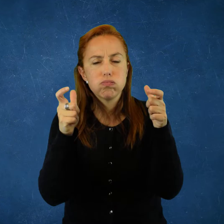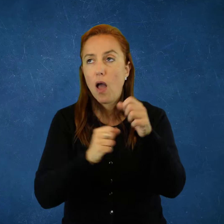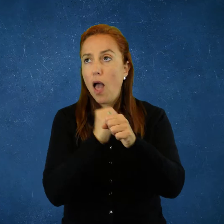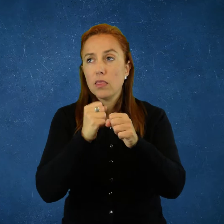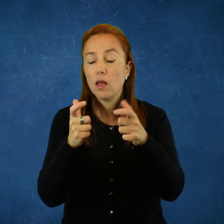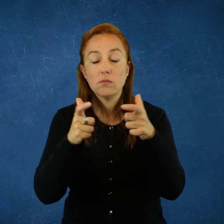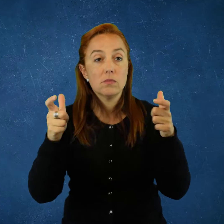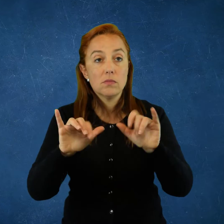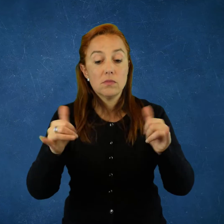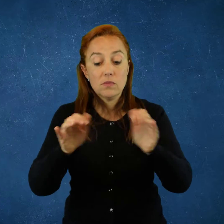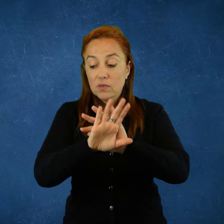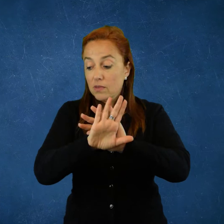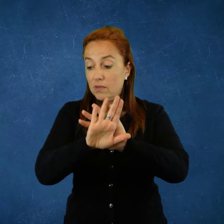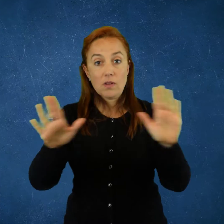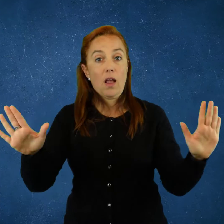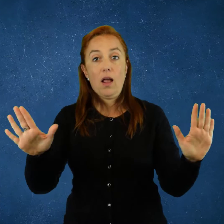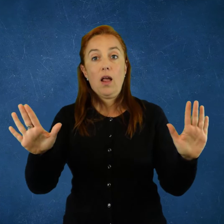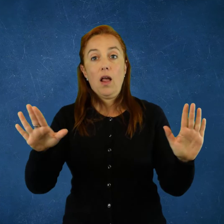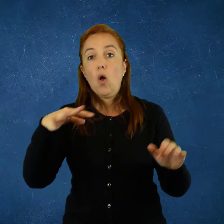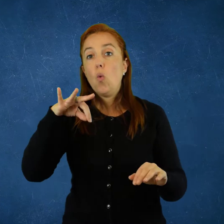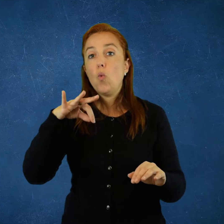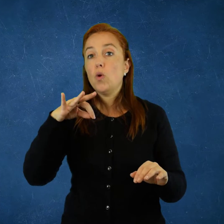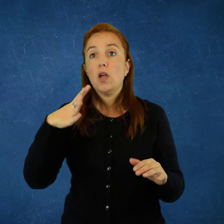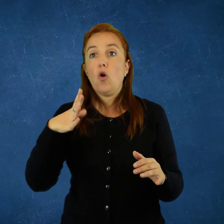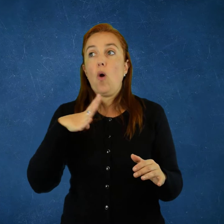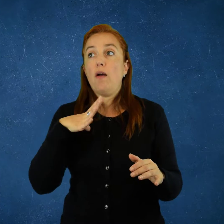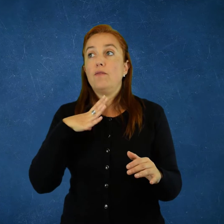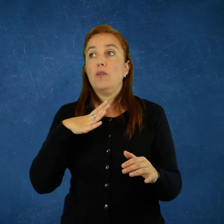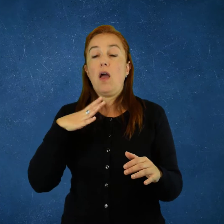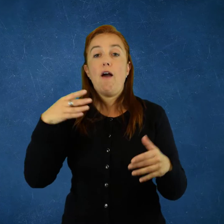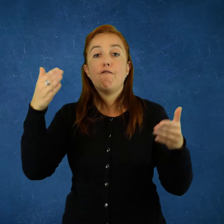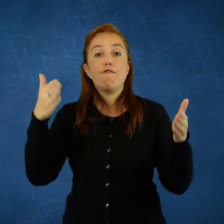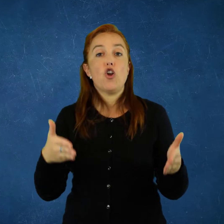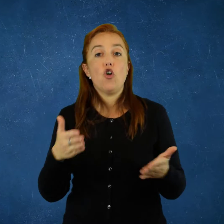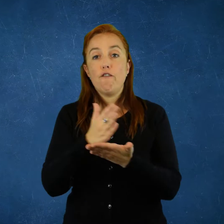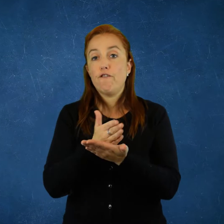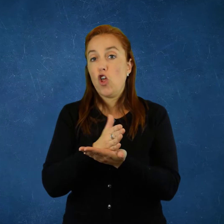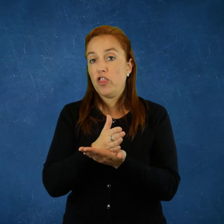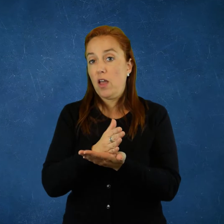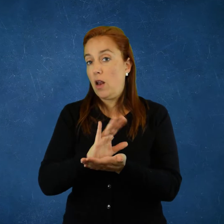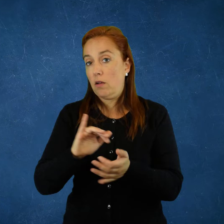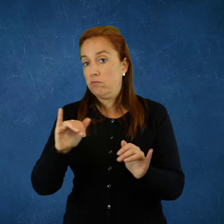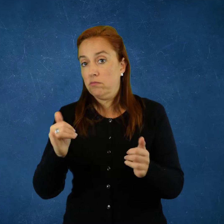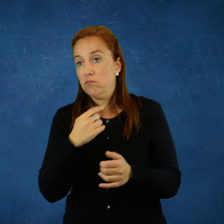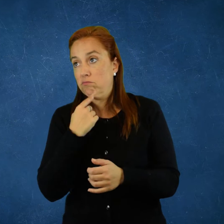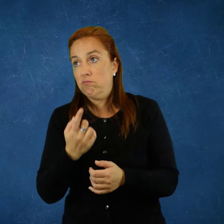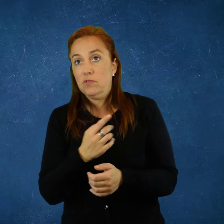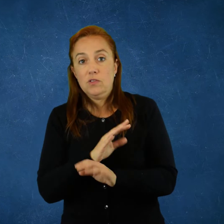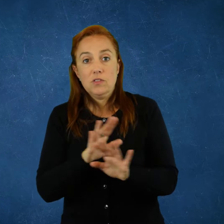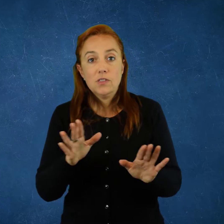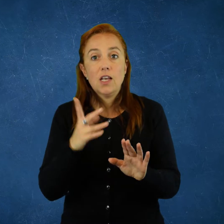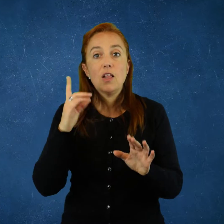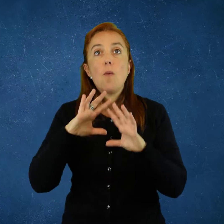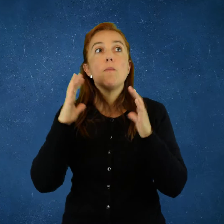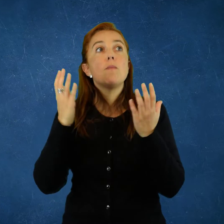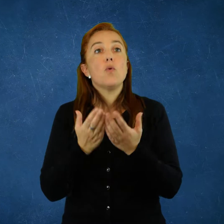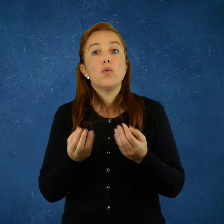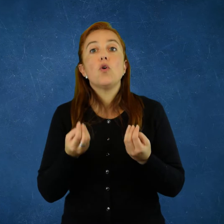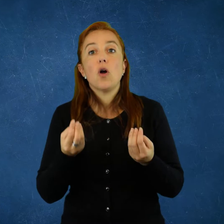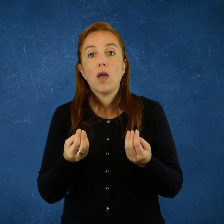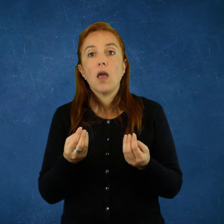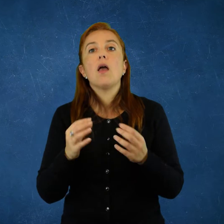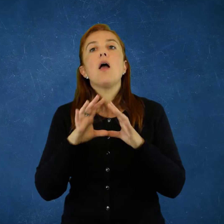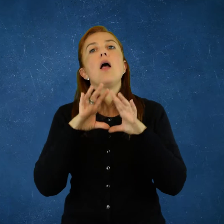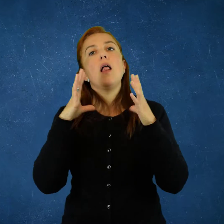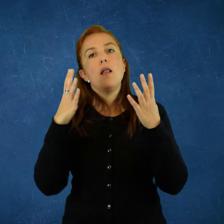durante todo el siglo XIX de crecer y crecer, lo único que quedaba, ya que las fronteras nacionales de cada país no